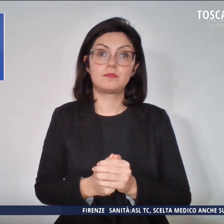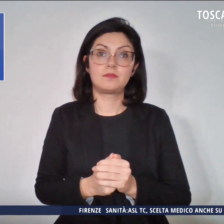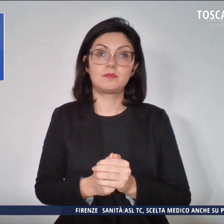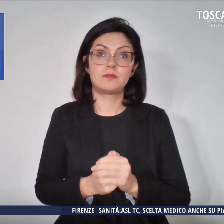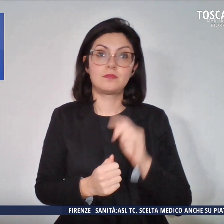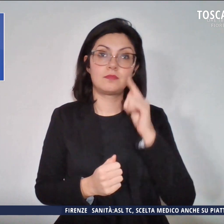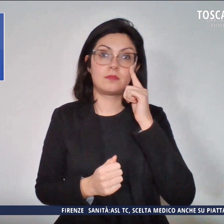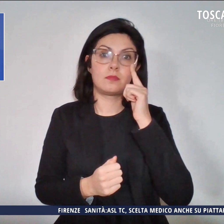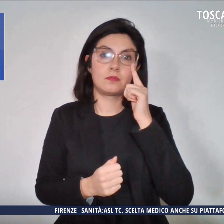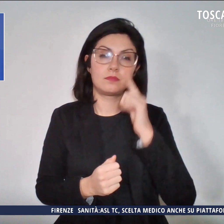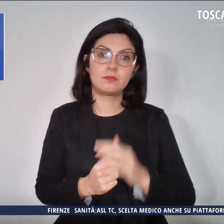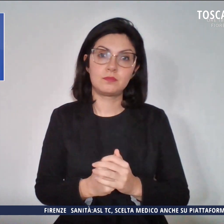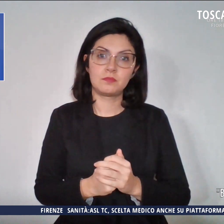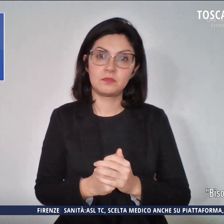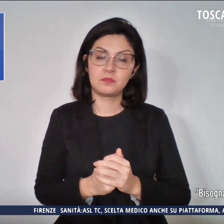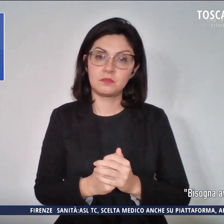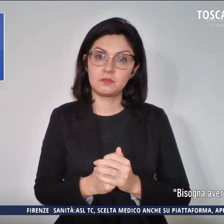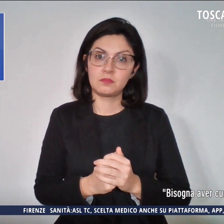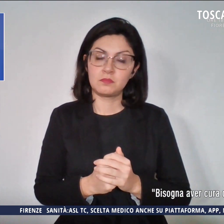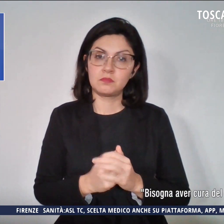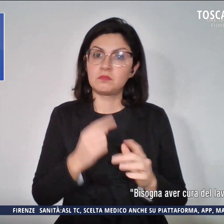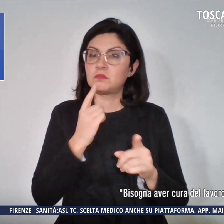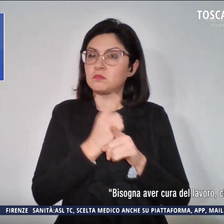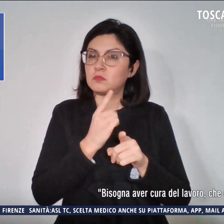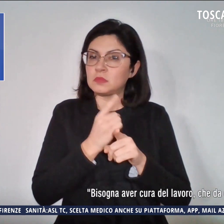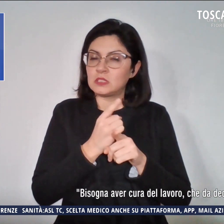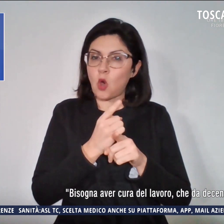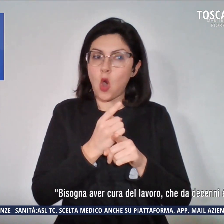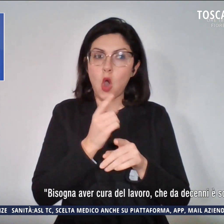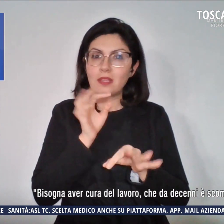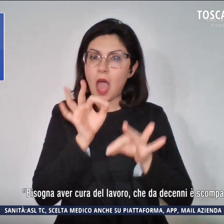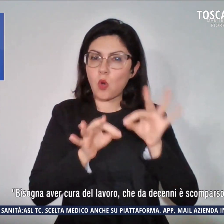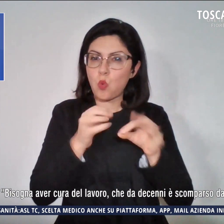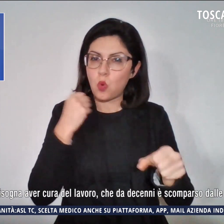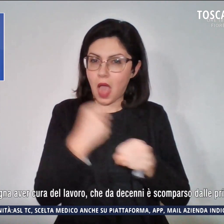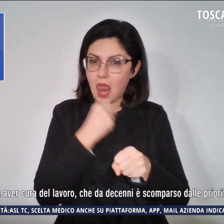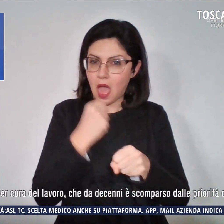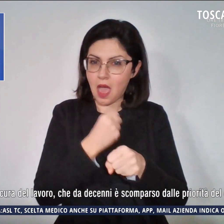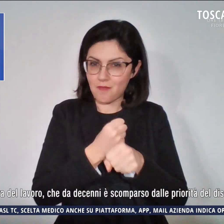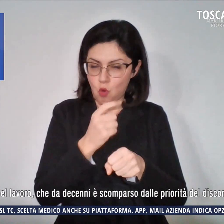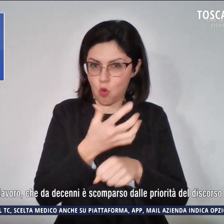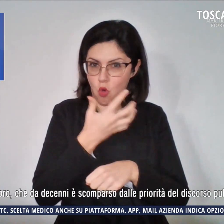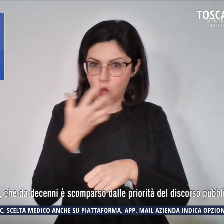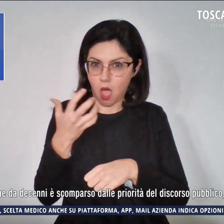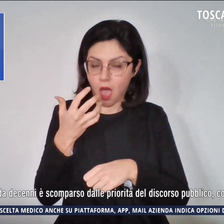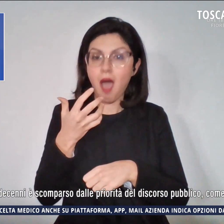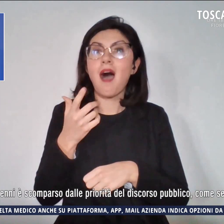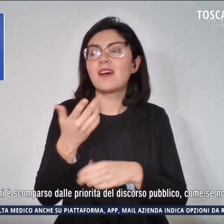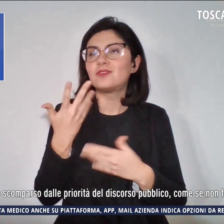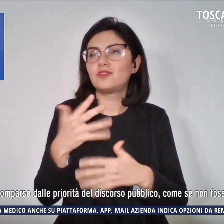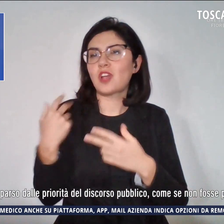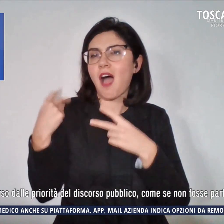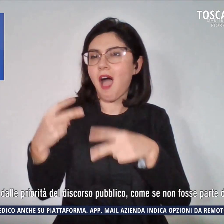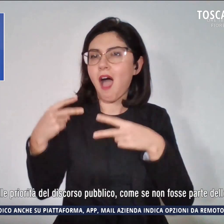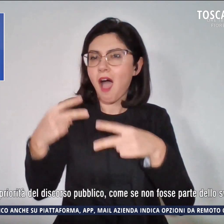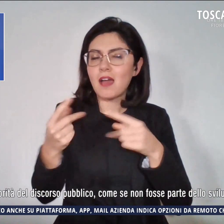Bisogna aver cura del lavoro che da decenni è scomparso dalle priorità del discorso pubblico,